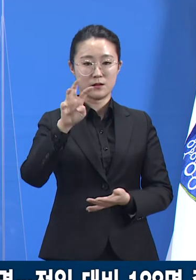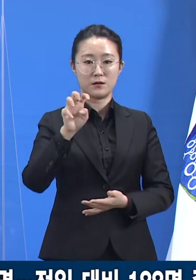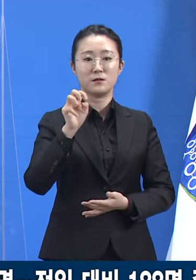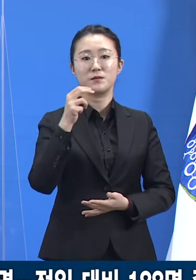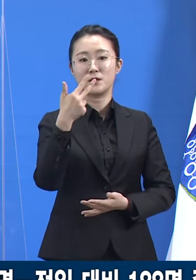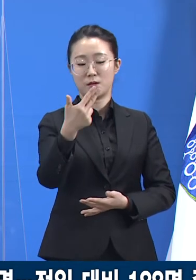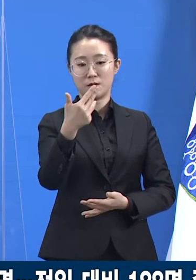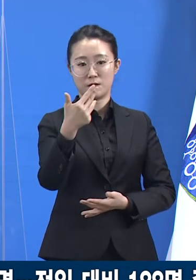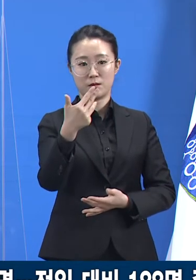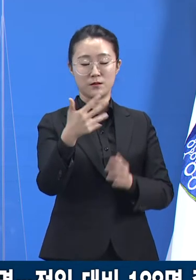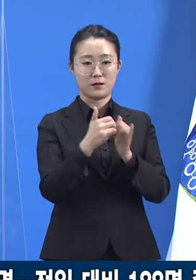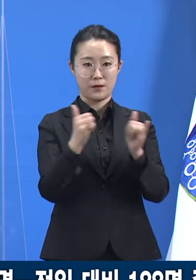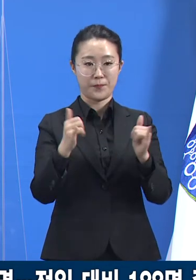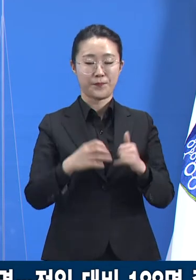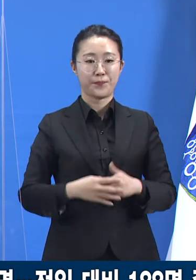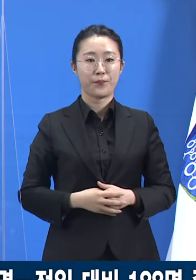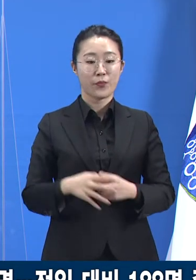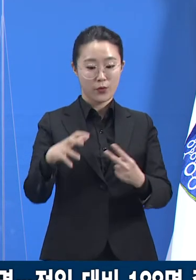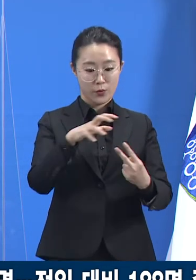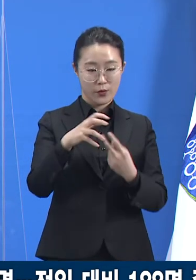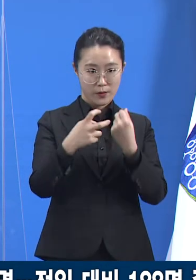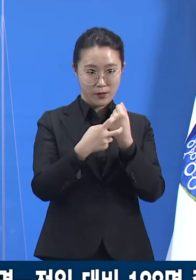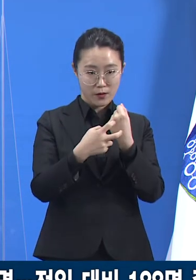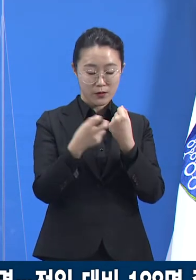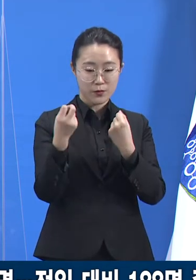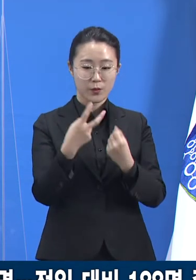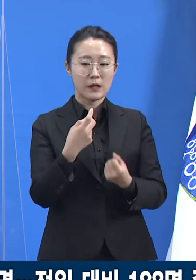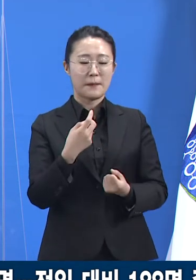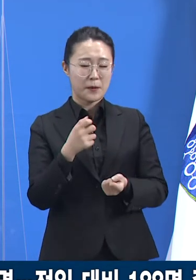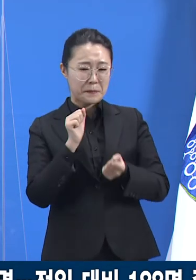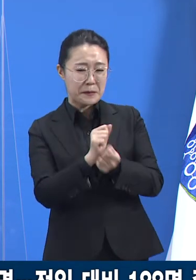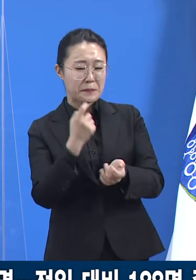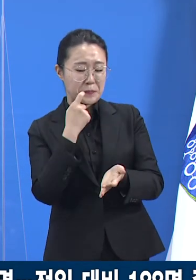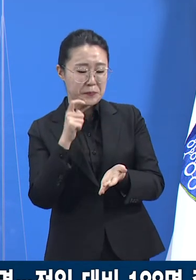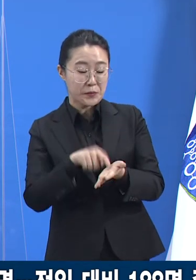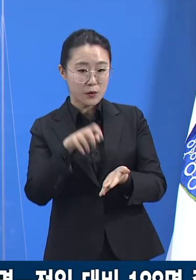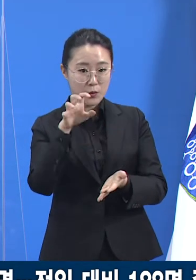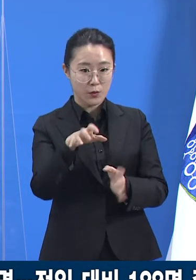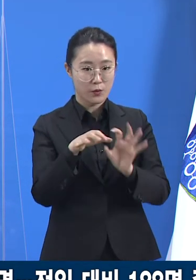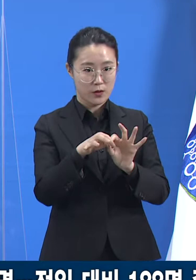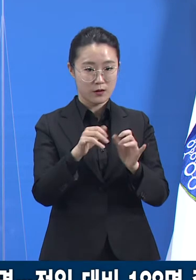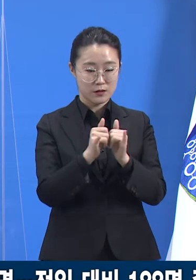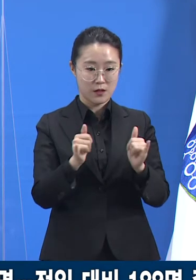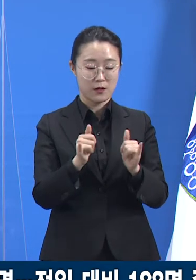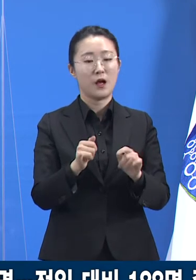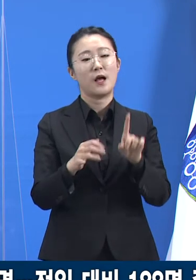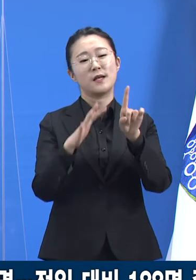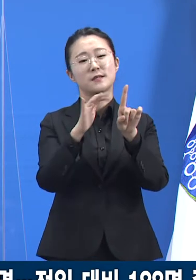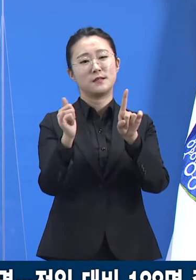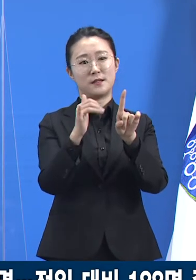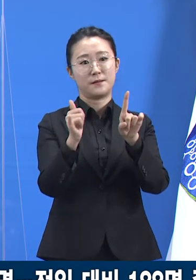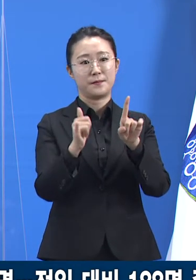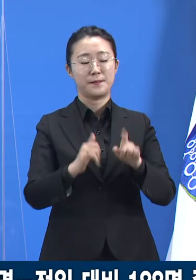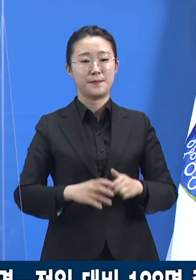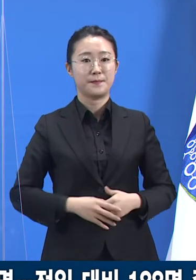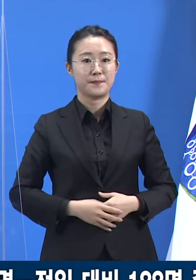감염 취약시설 관련 확진자는 0.5%인 1명이었습니다.